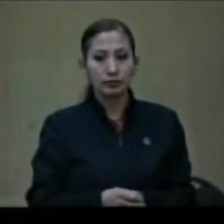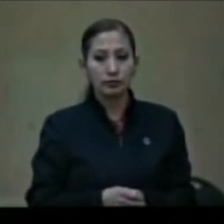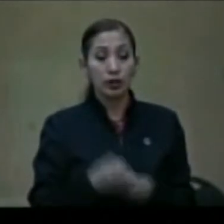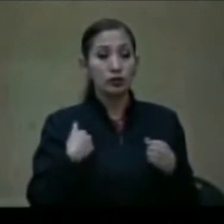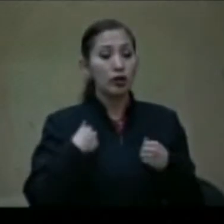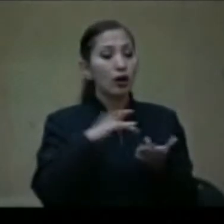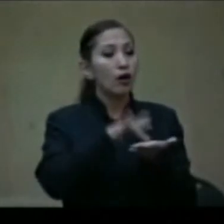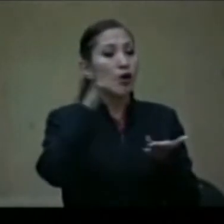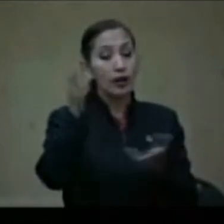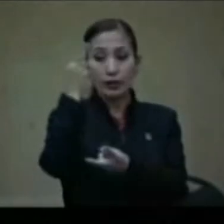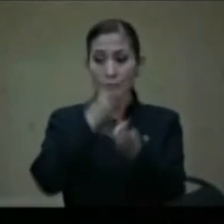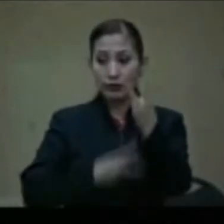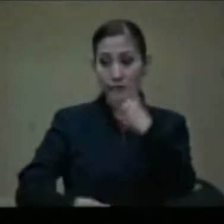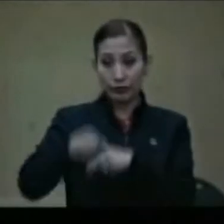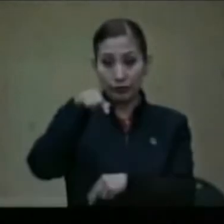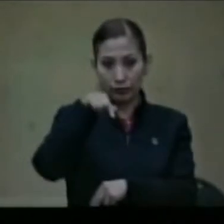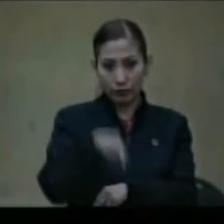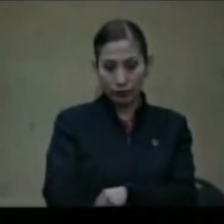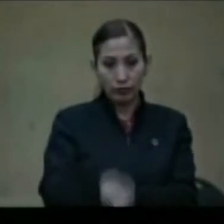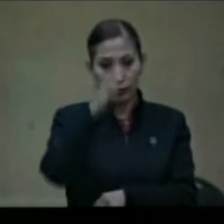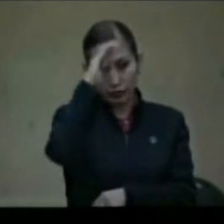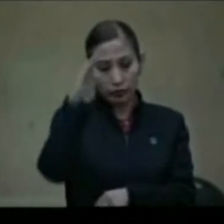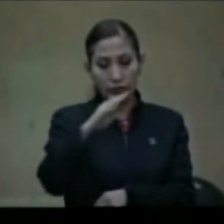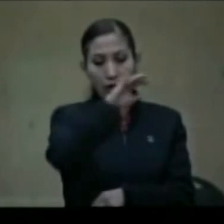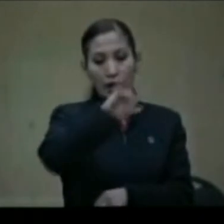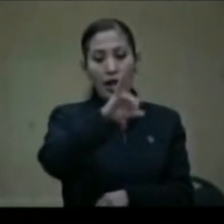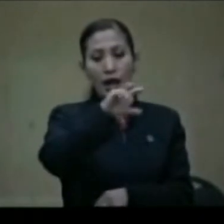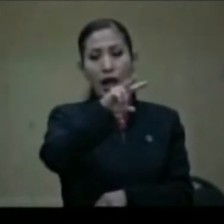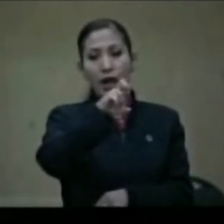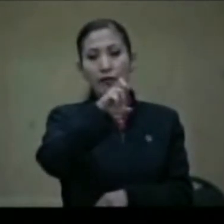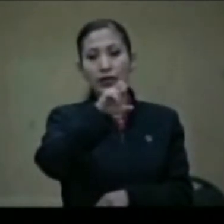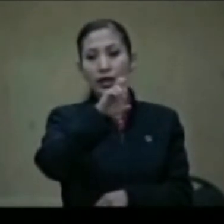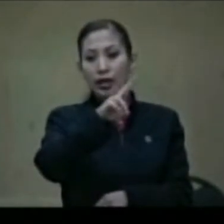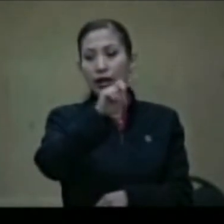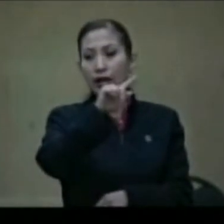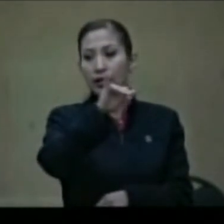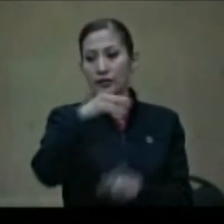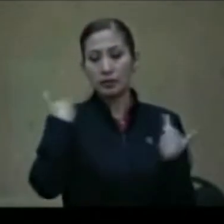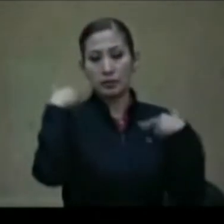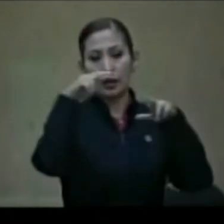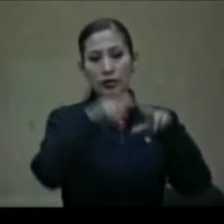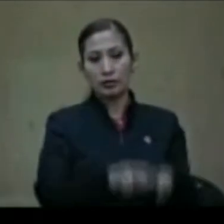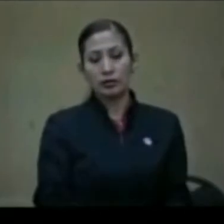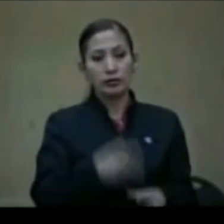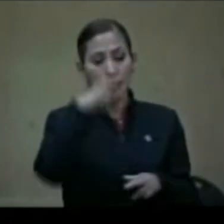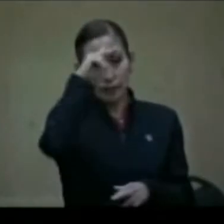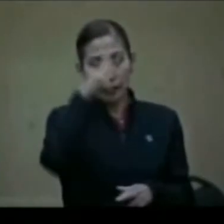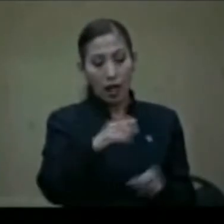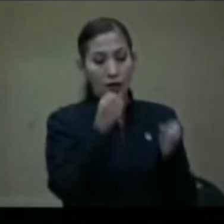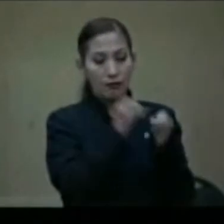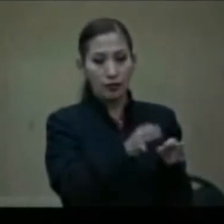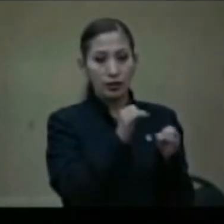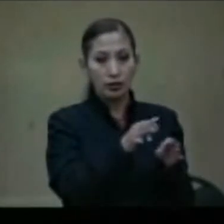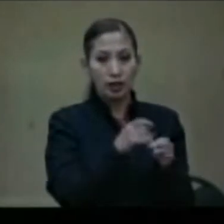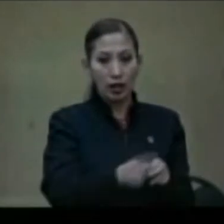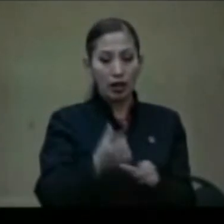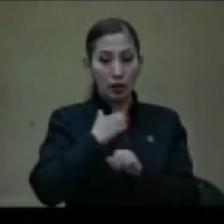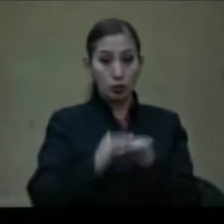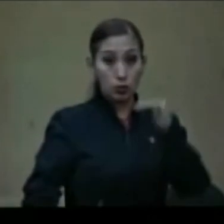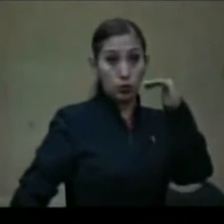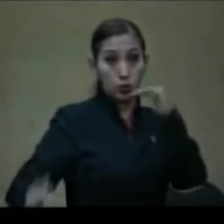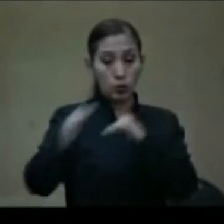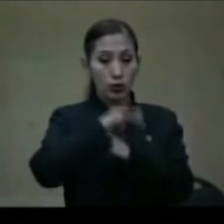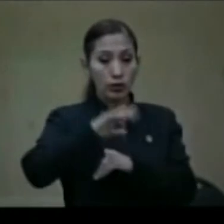Agradezco la presencia del señor Javier Hernández, representante en México de la Oficina del Alto Comisionado